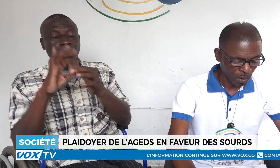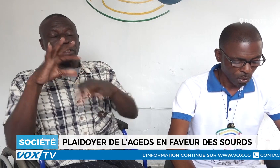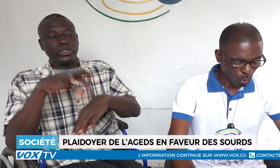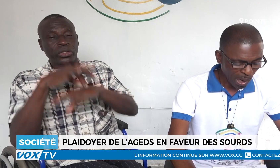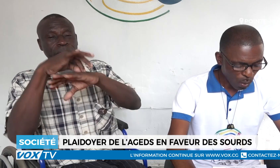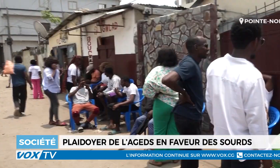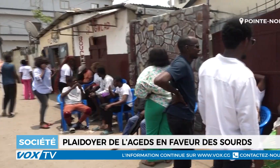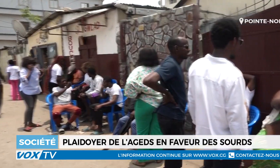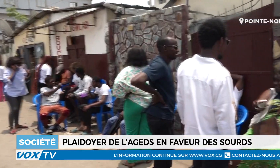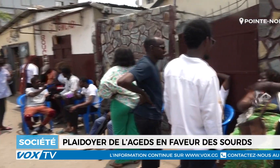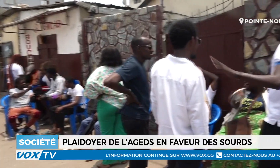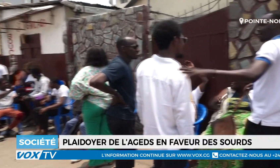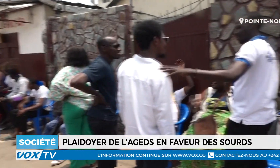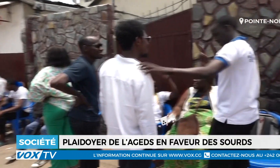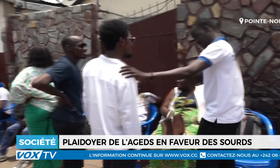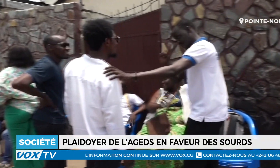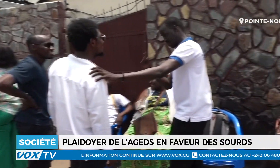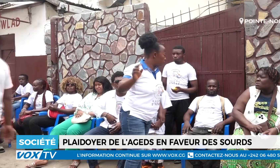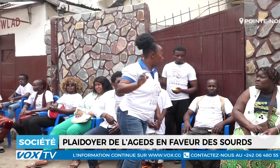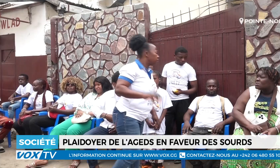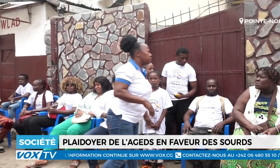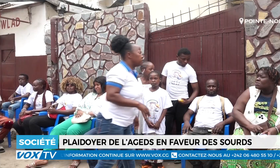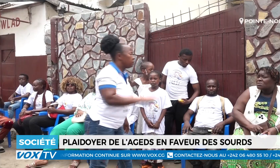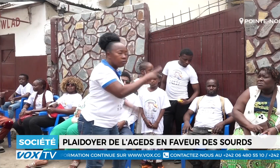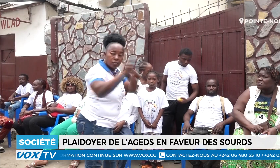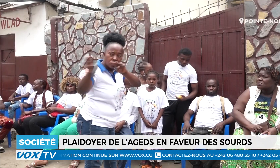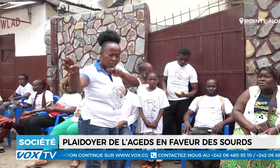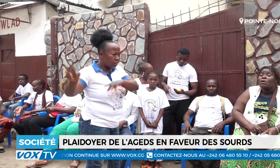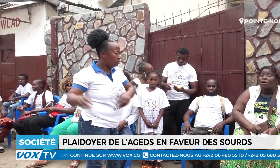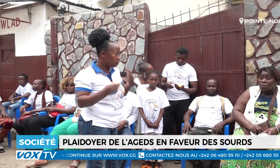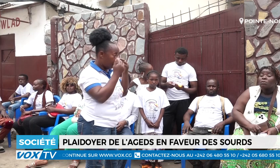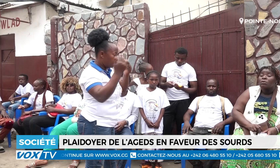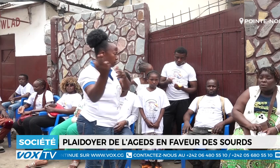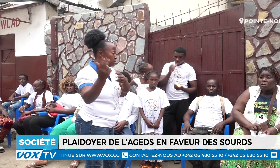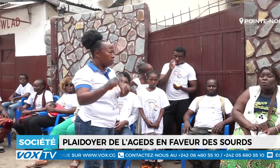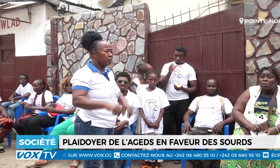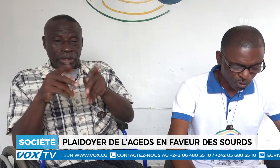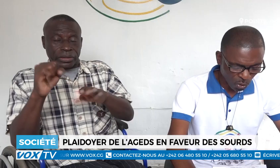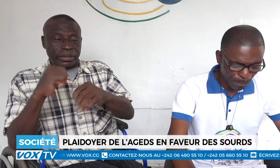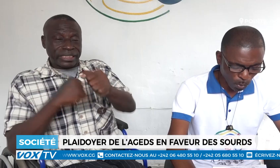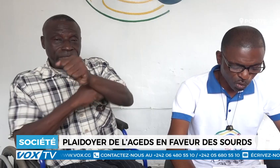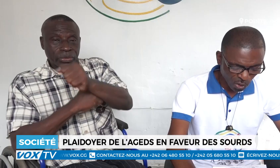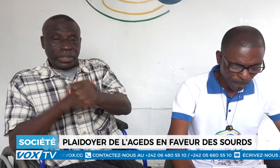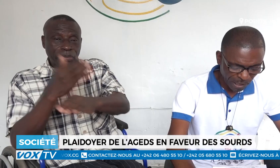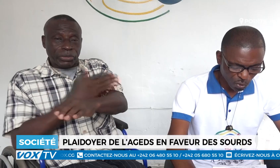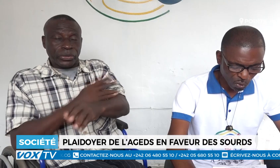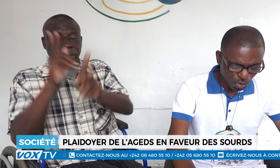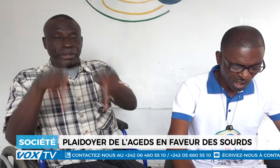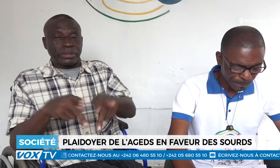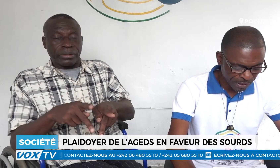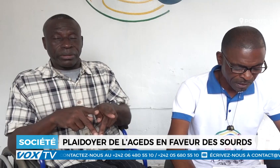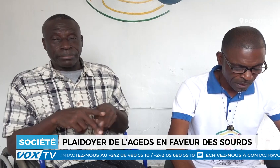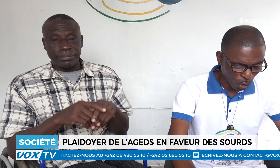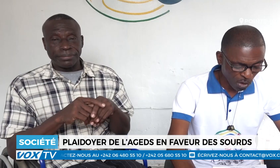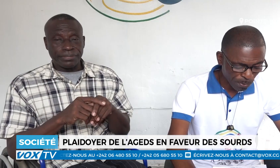de la loi numéro 009 barré 92 portant statut, protection et promotion des personnes